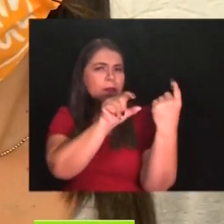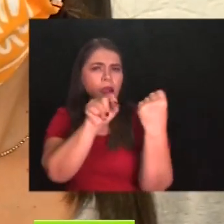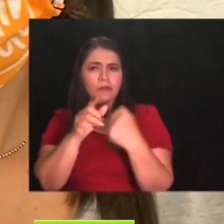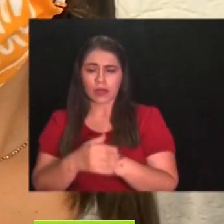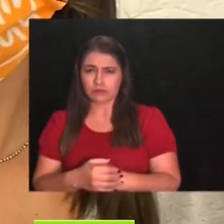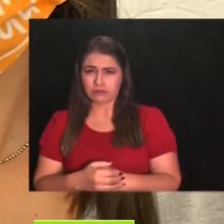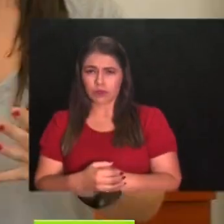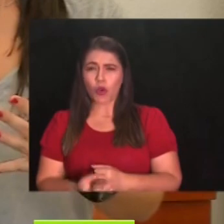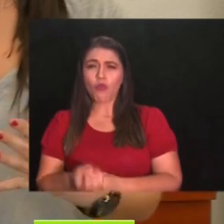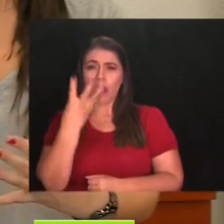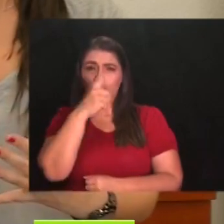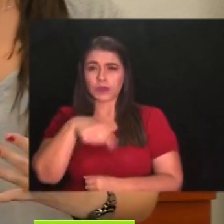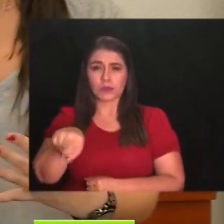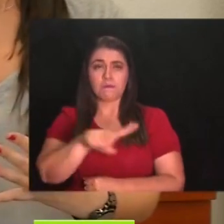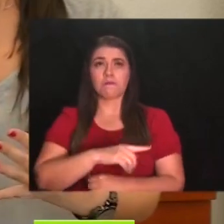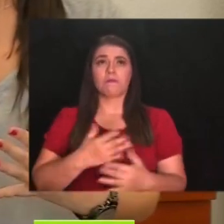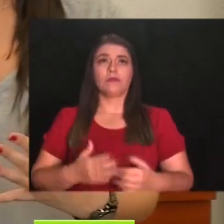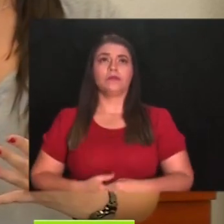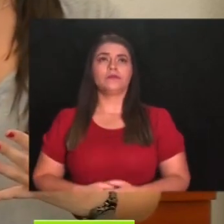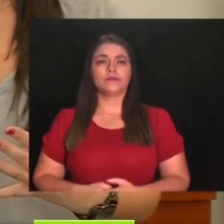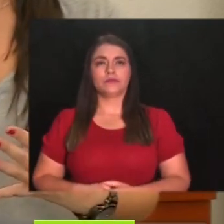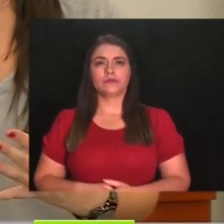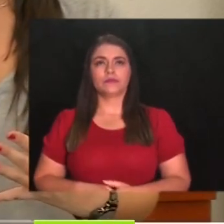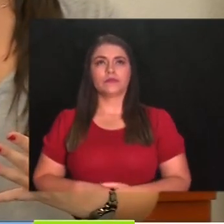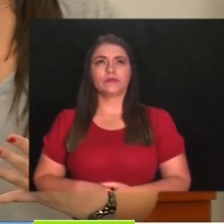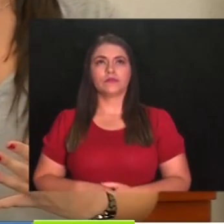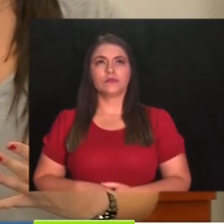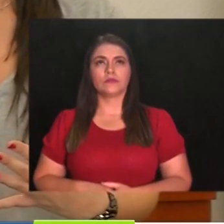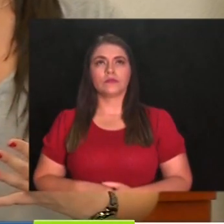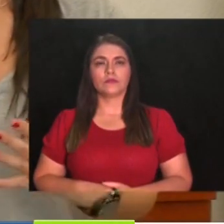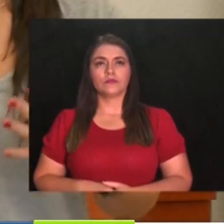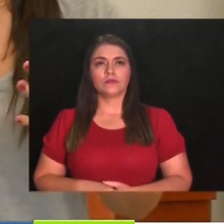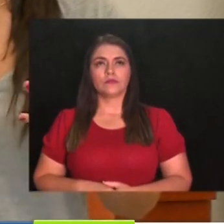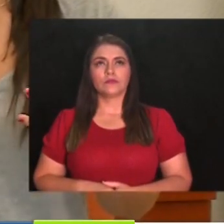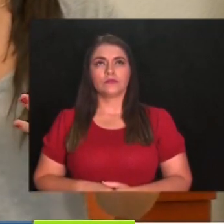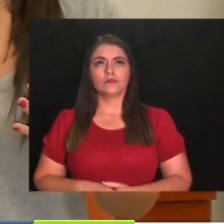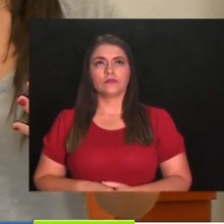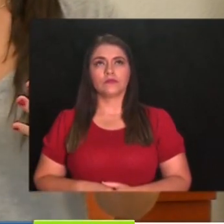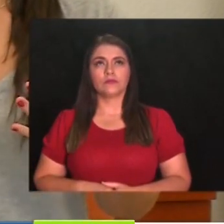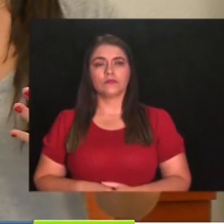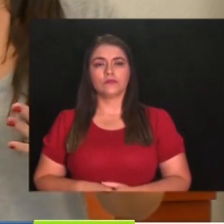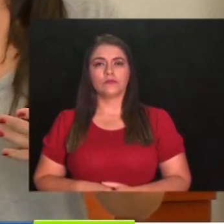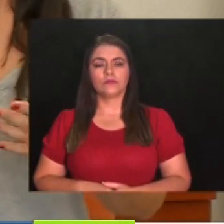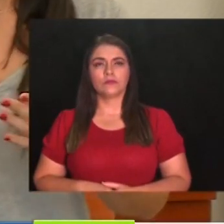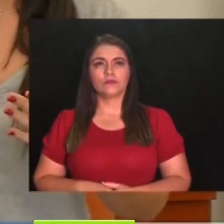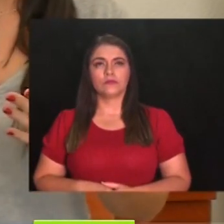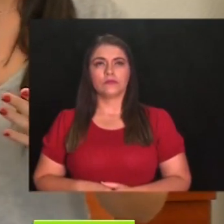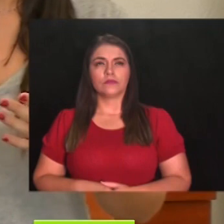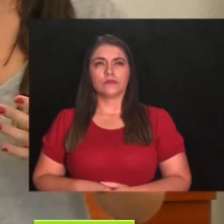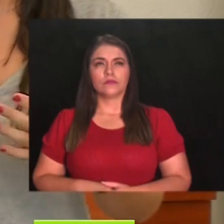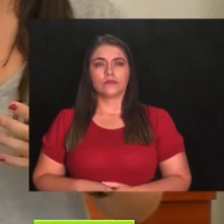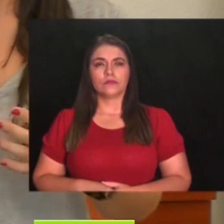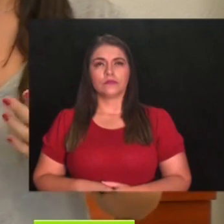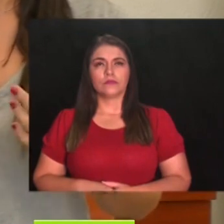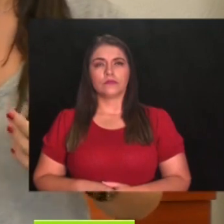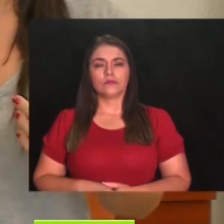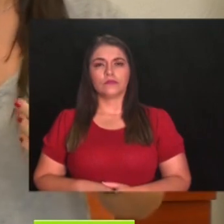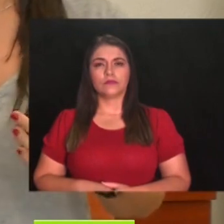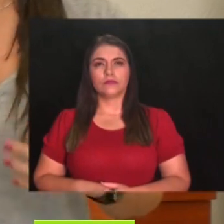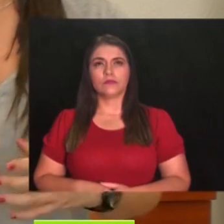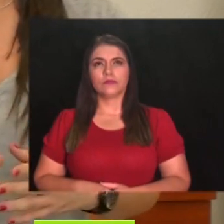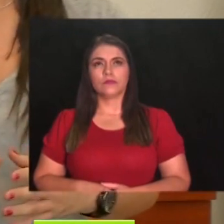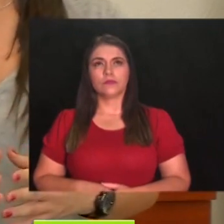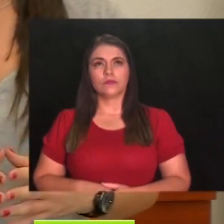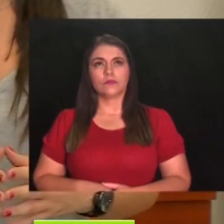inexactas. Estamos cortos, la verdad, como administración, porque en nuestros registros hay 2